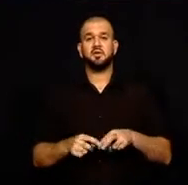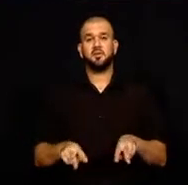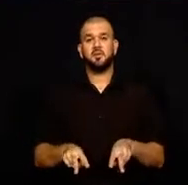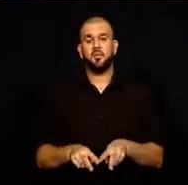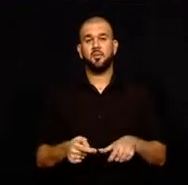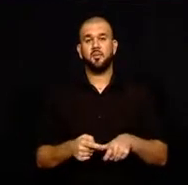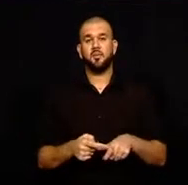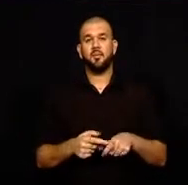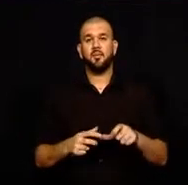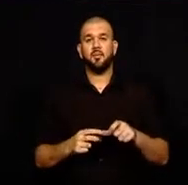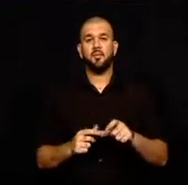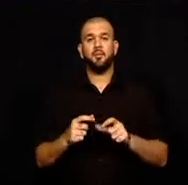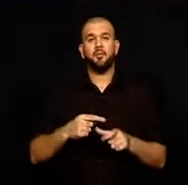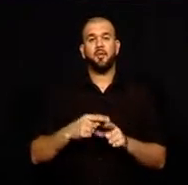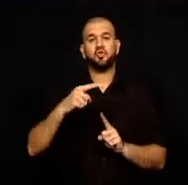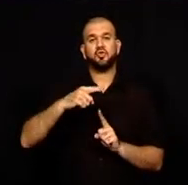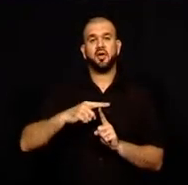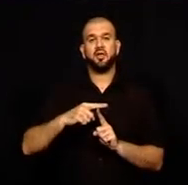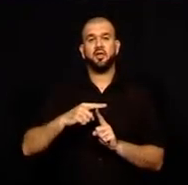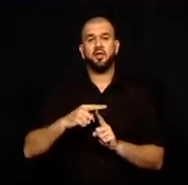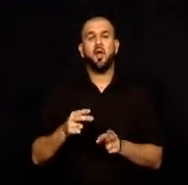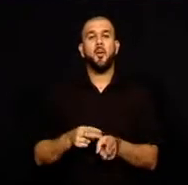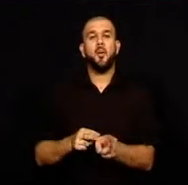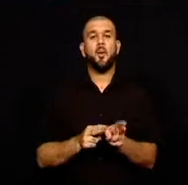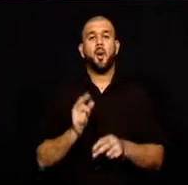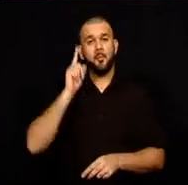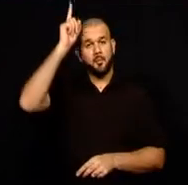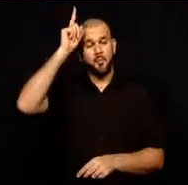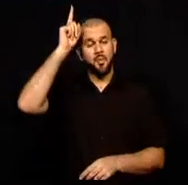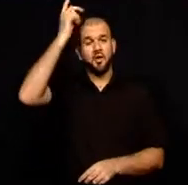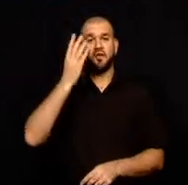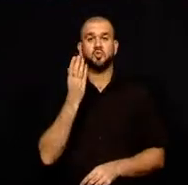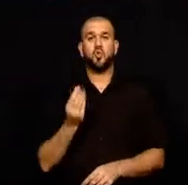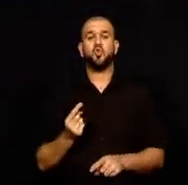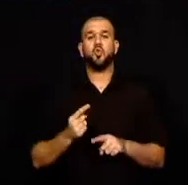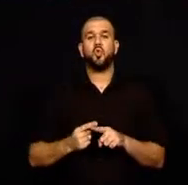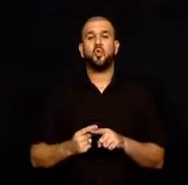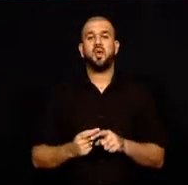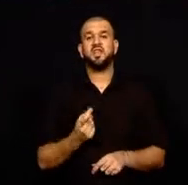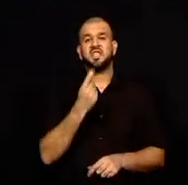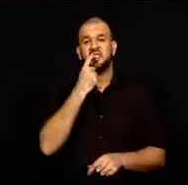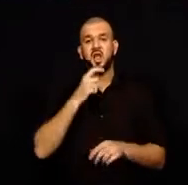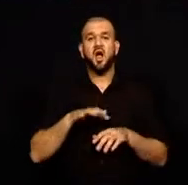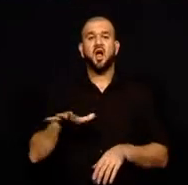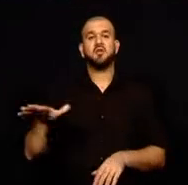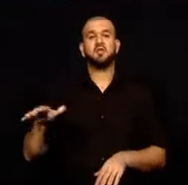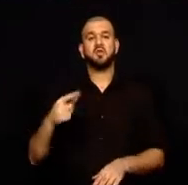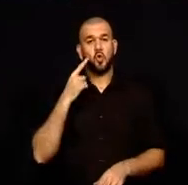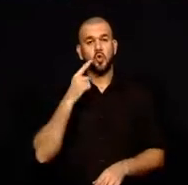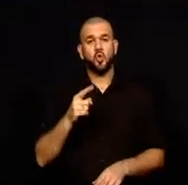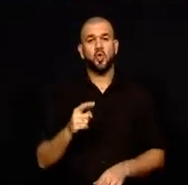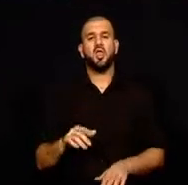balinası olduğu ve Akdeniz'de görülen en yaygın balina türü olduğu